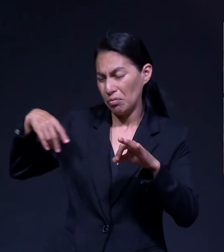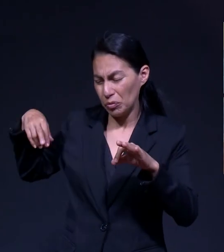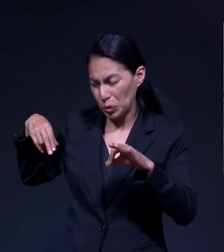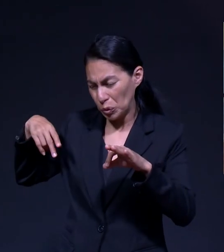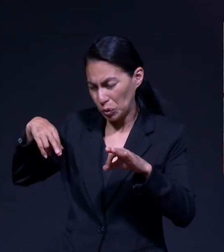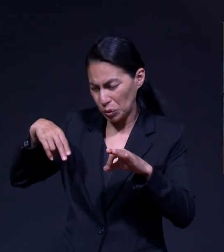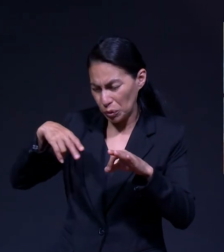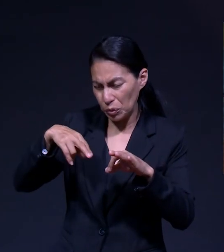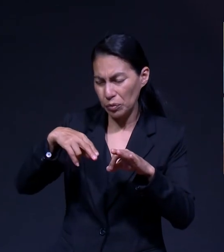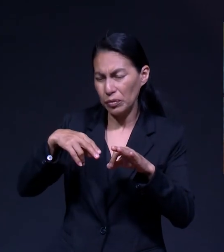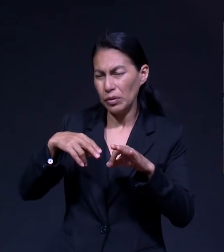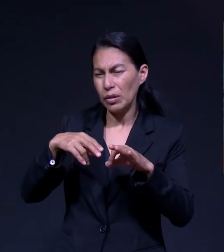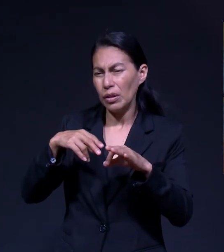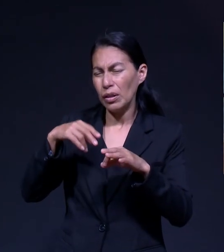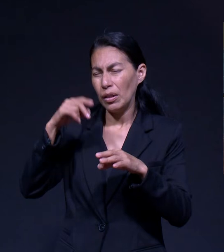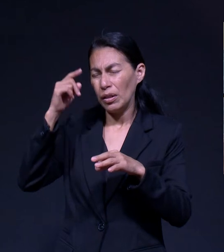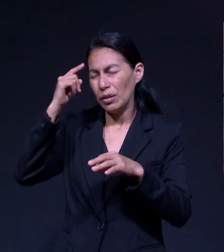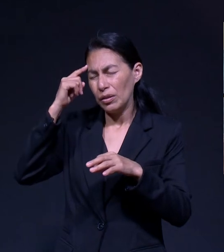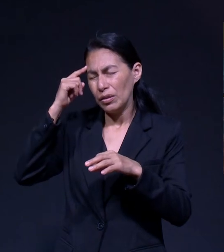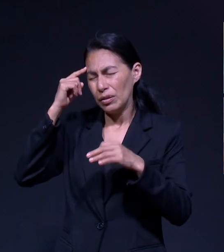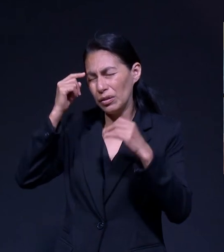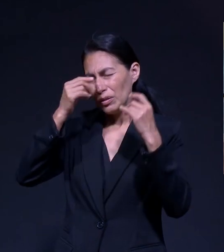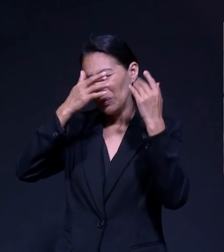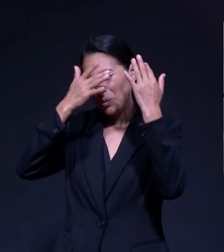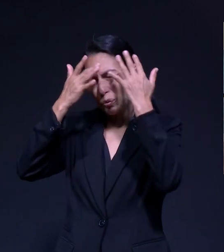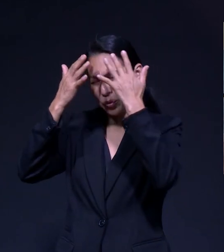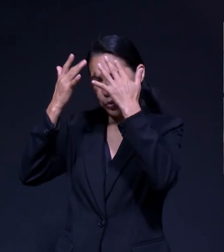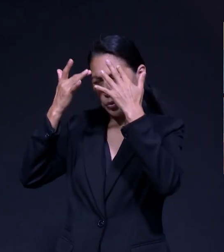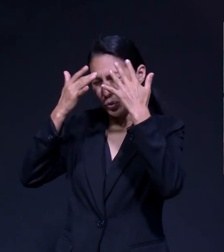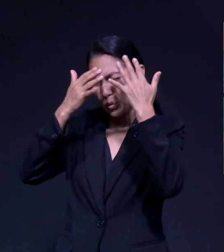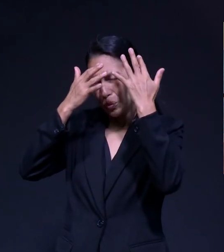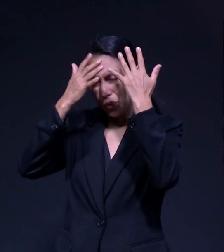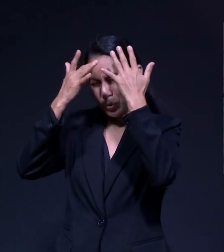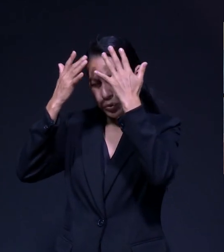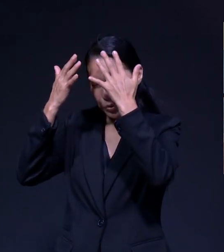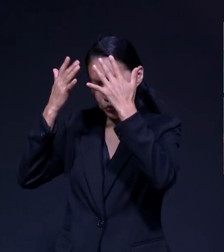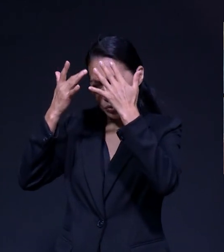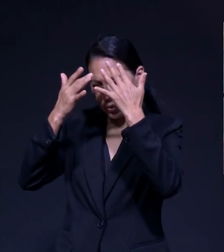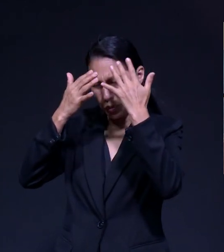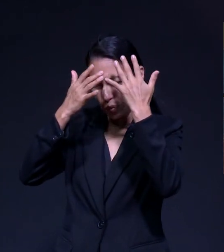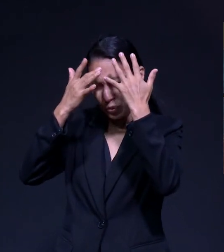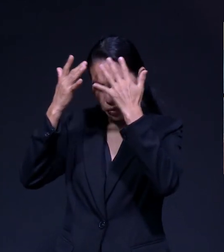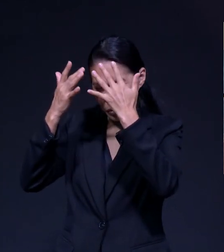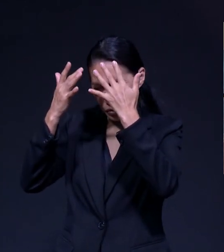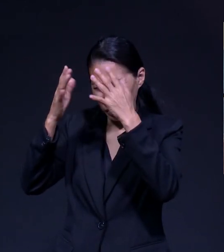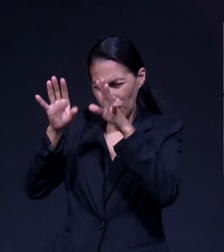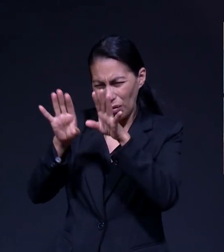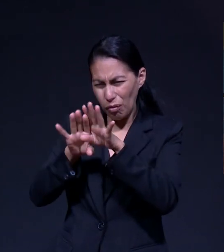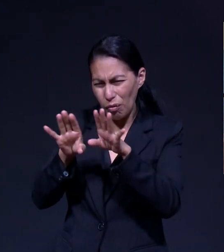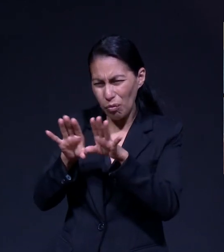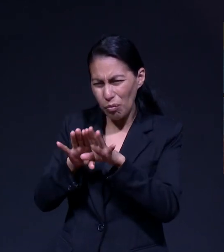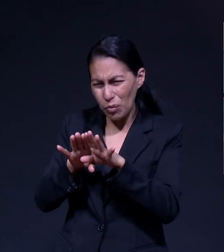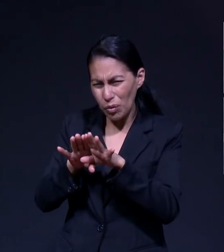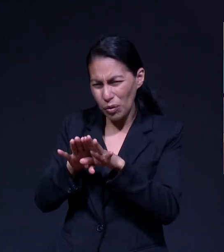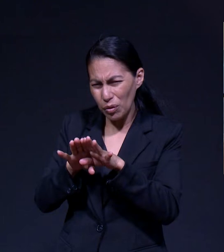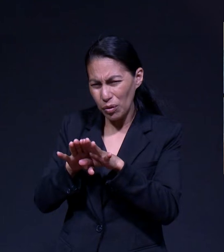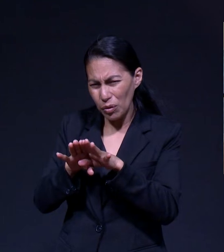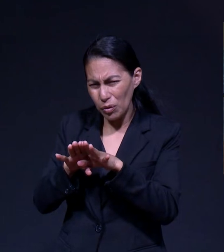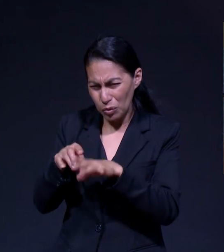Alguna Forma Dios Puse En Varias Escenas De Mi Vida Y Me Hizo Ver Percibir Que No